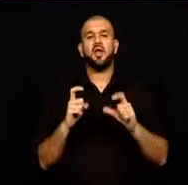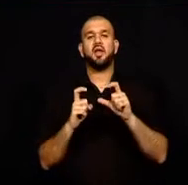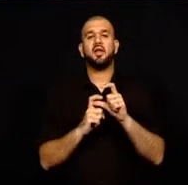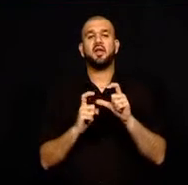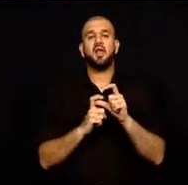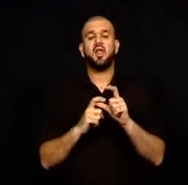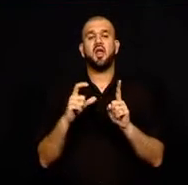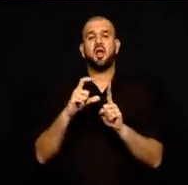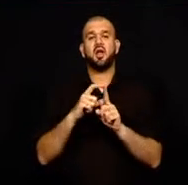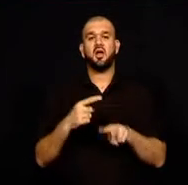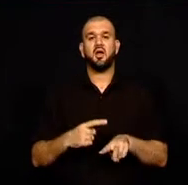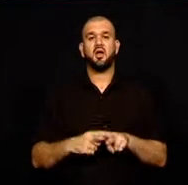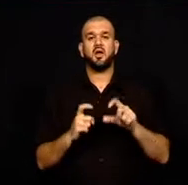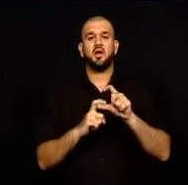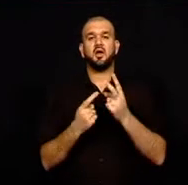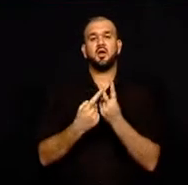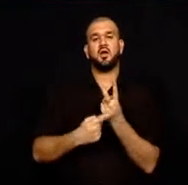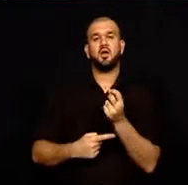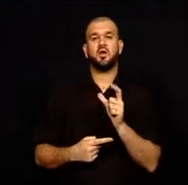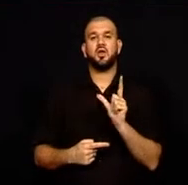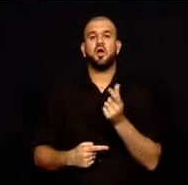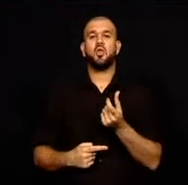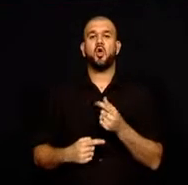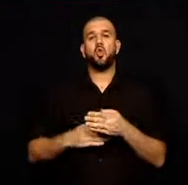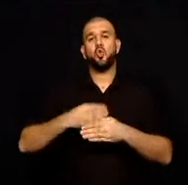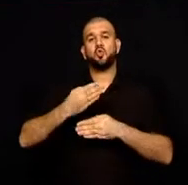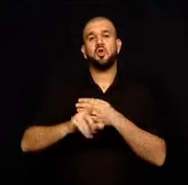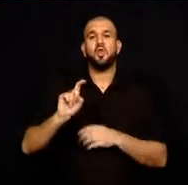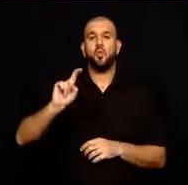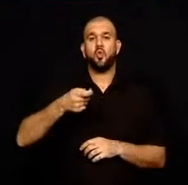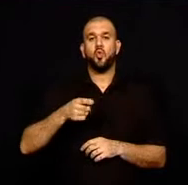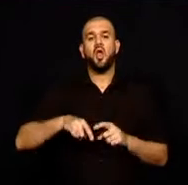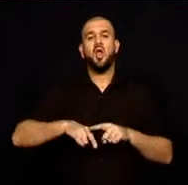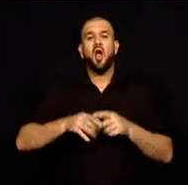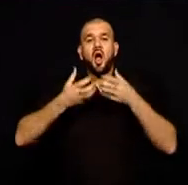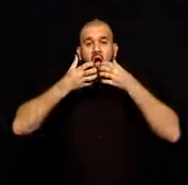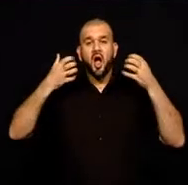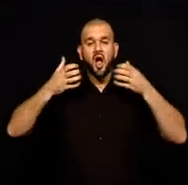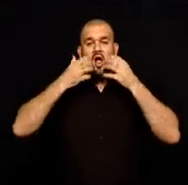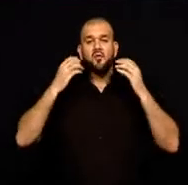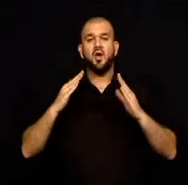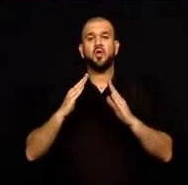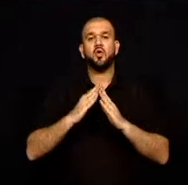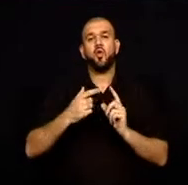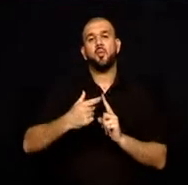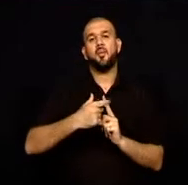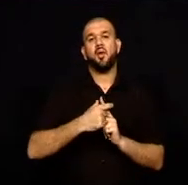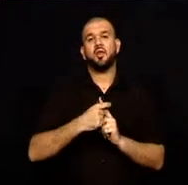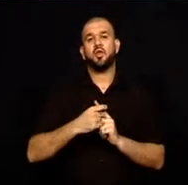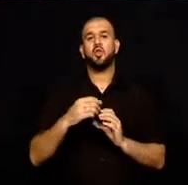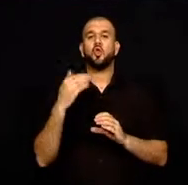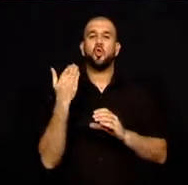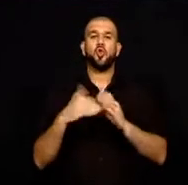sakıncası olmadığından dolayı, Girne-Dağ yolu üzerinde bulunan hayvan barınağına